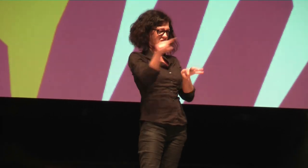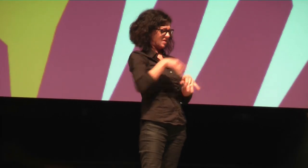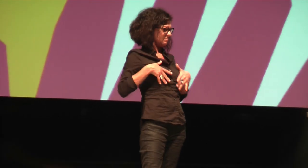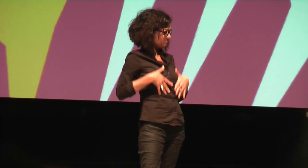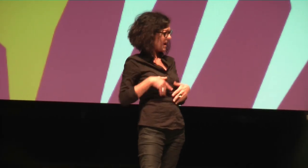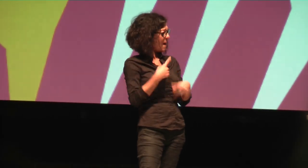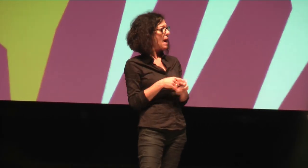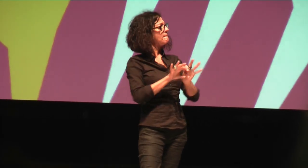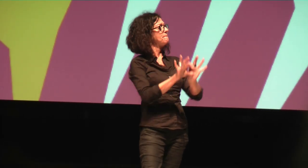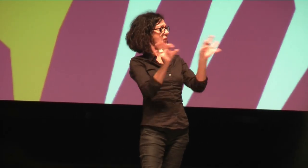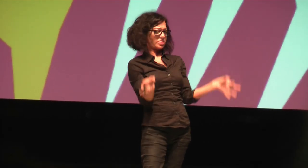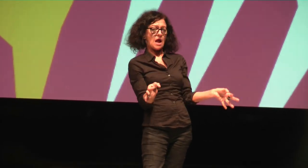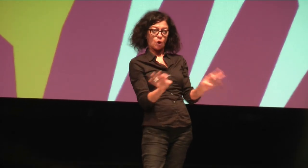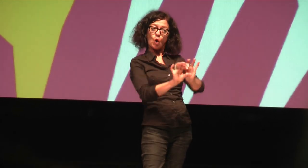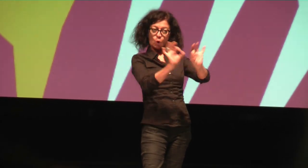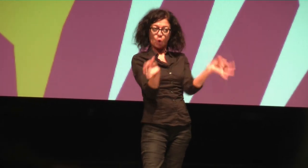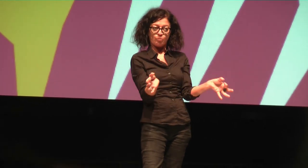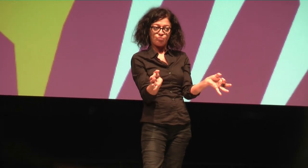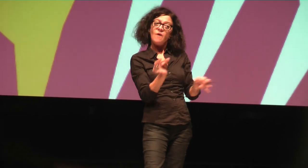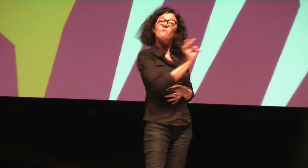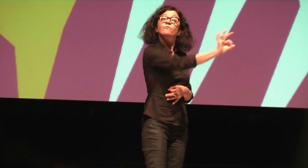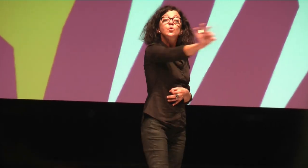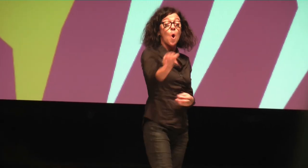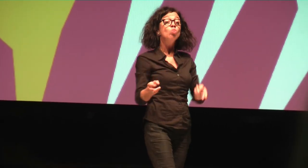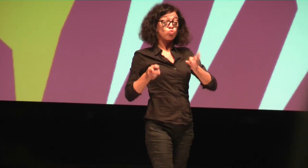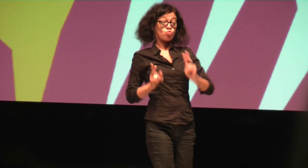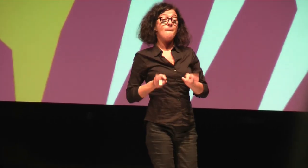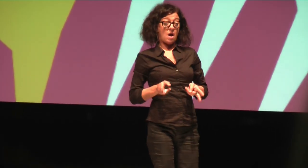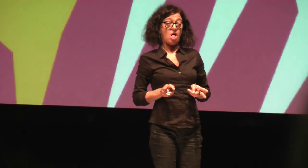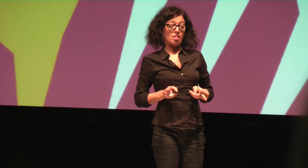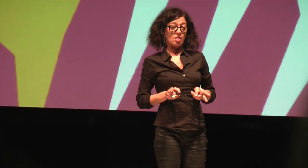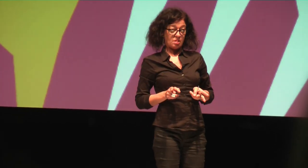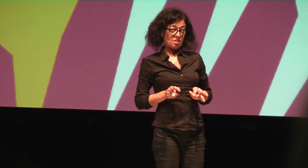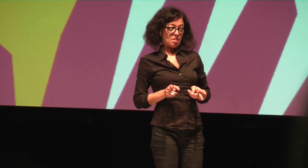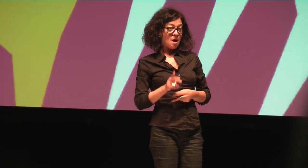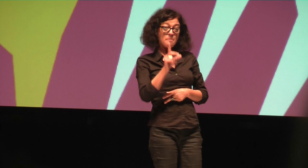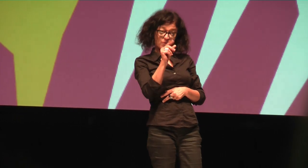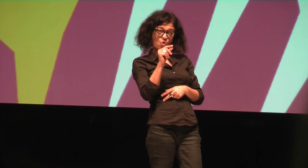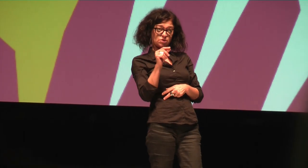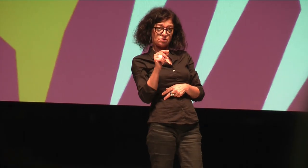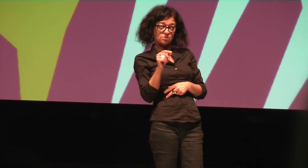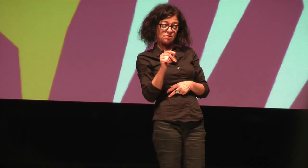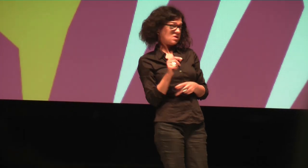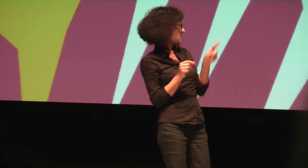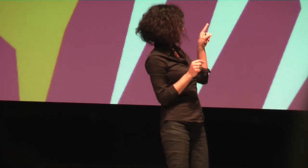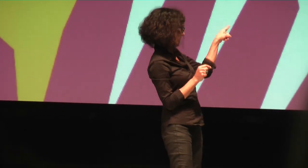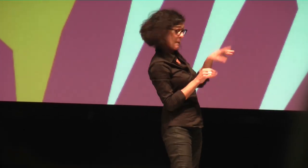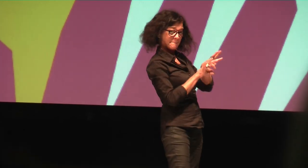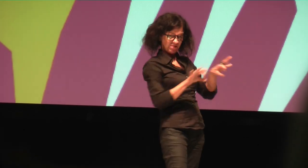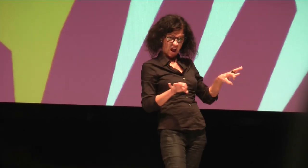Was hat das jetzt mit Diversity zu tun? Wir wissen ja immer, dass die Banane krumm ist. Das ist für uns normal, eine